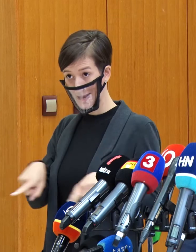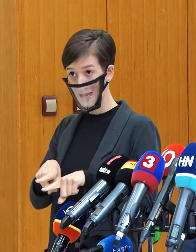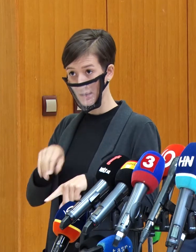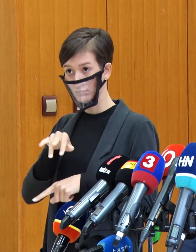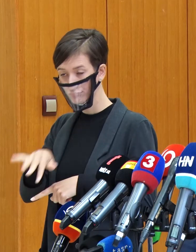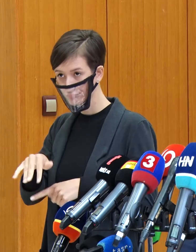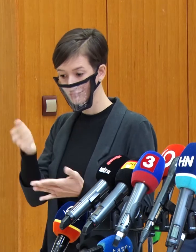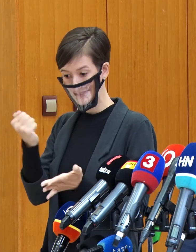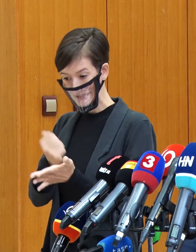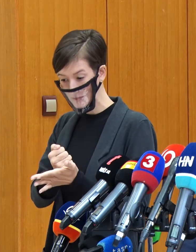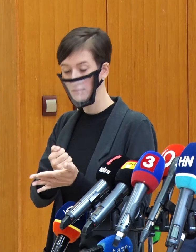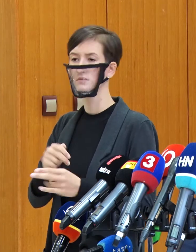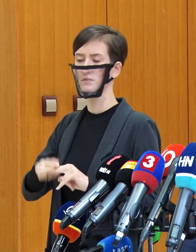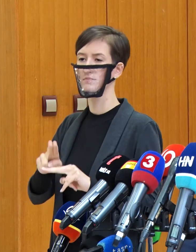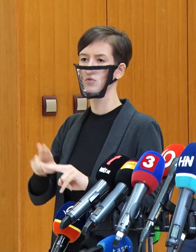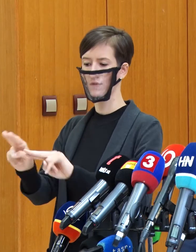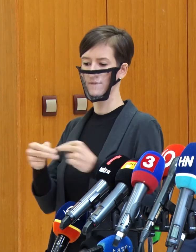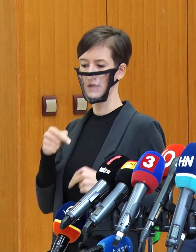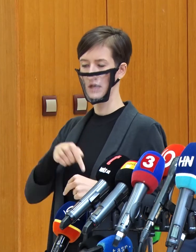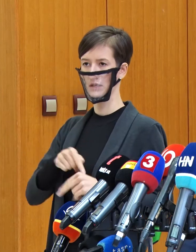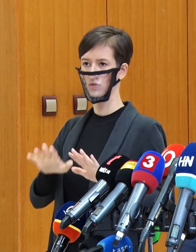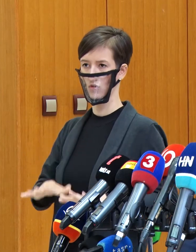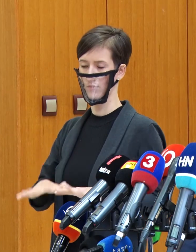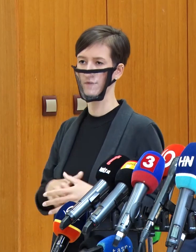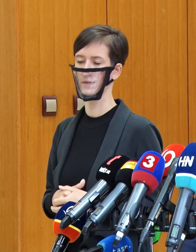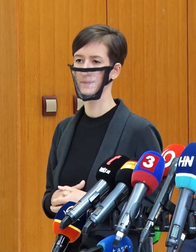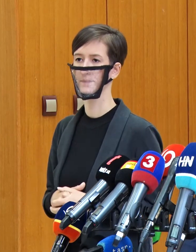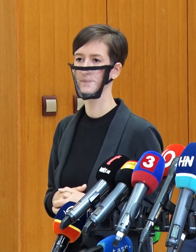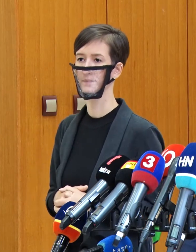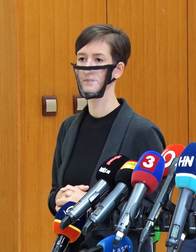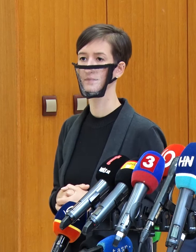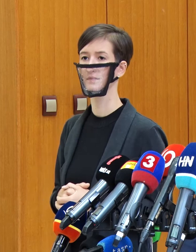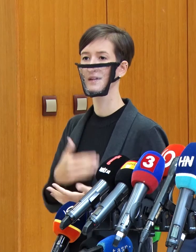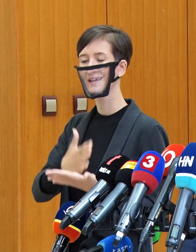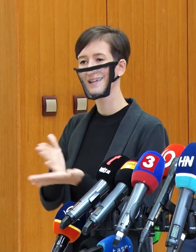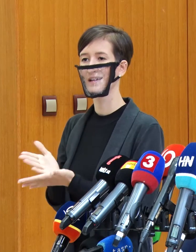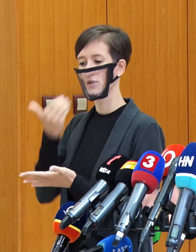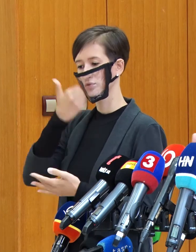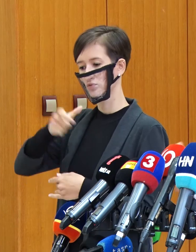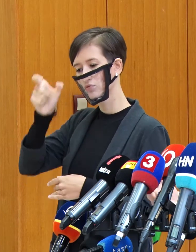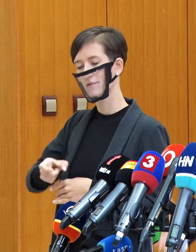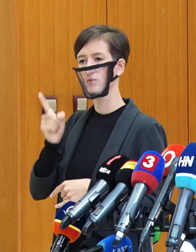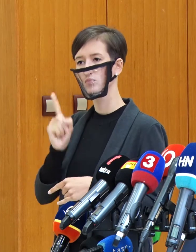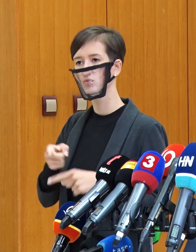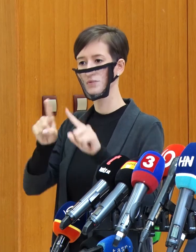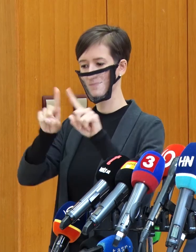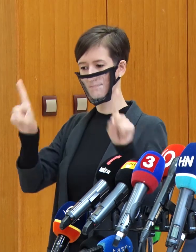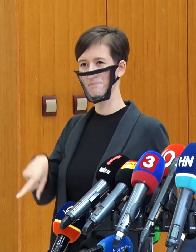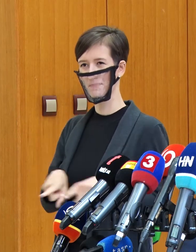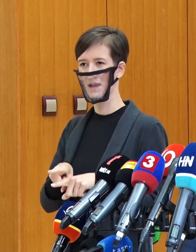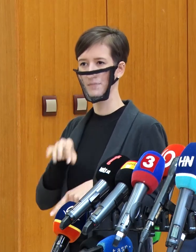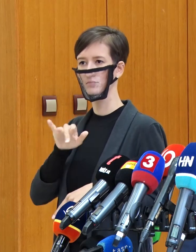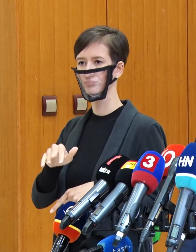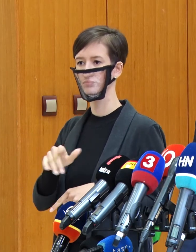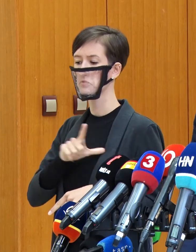prosím, keď cestujete, majte pri sebe tento formulár. Nie je to povinnosťou policajtou, je to našou povinnosťou občianskou mať pri sebe takýto doklad, aby sme sa